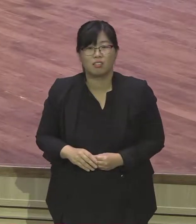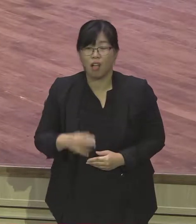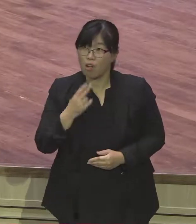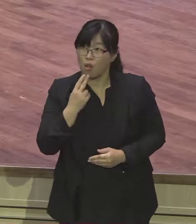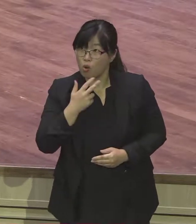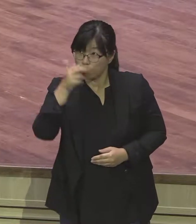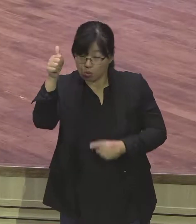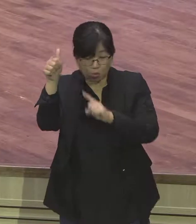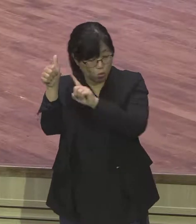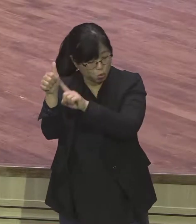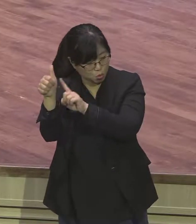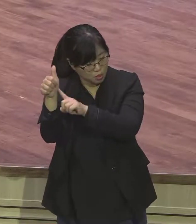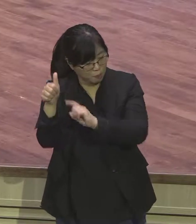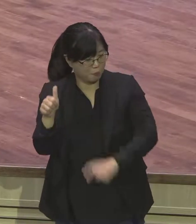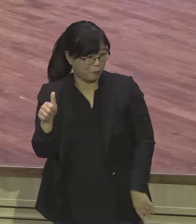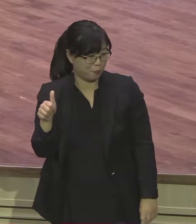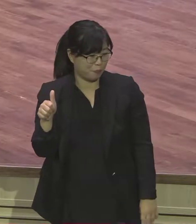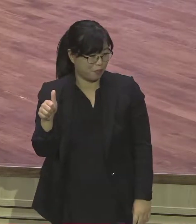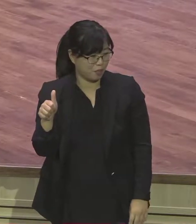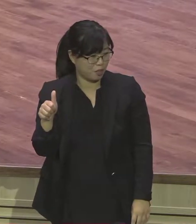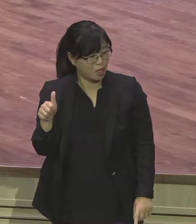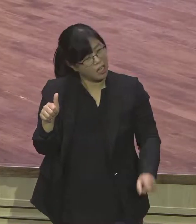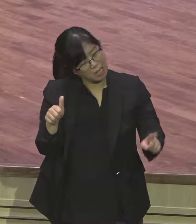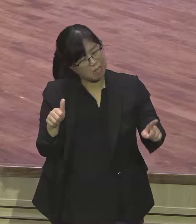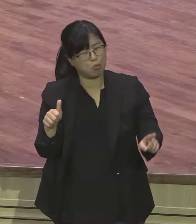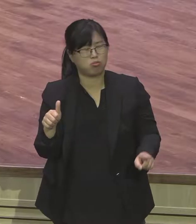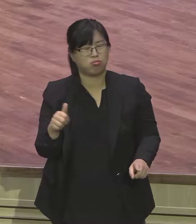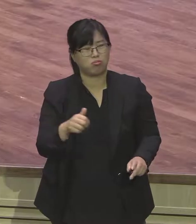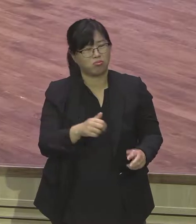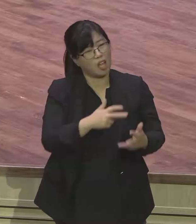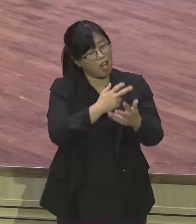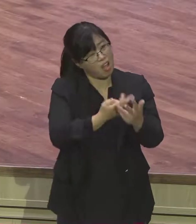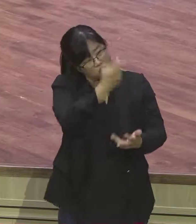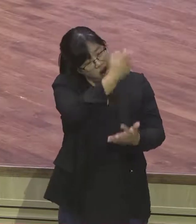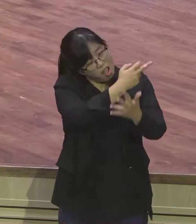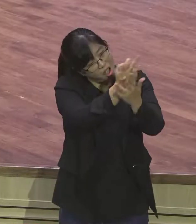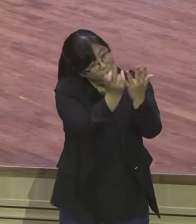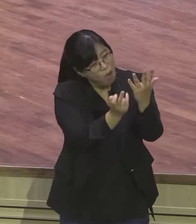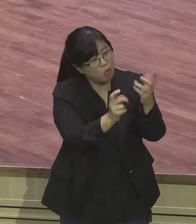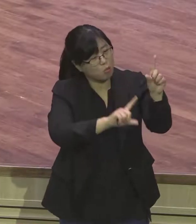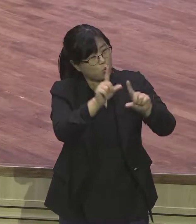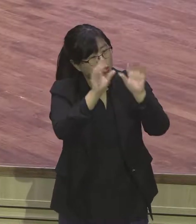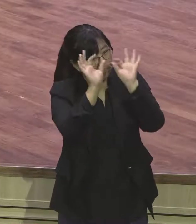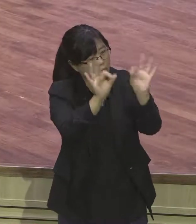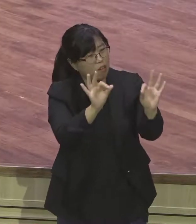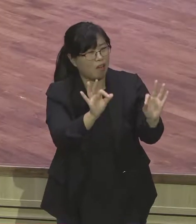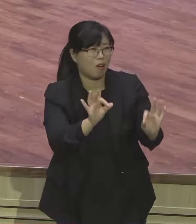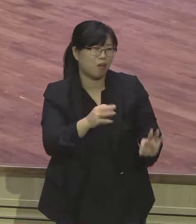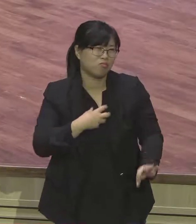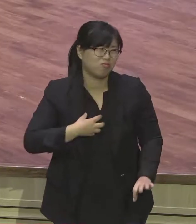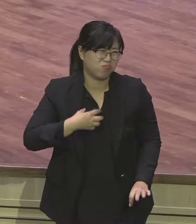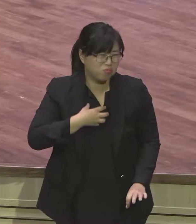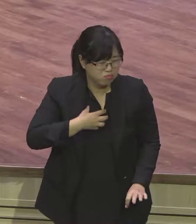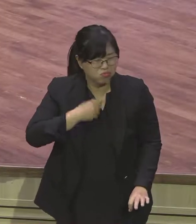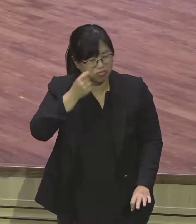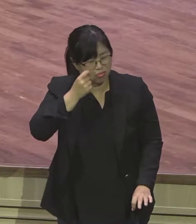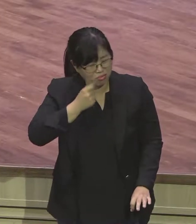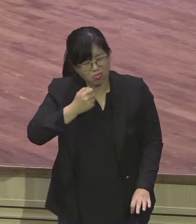앞에서 살았 사람이고 형들은 그야말로 같은 아버지 밑에 자랐지만 전혀